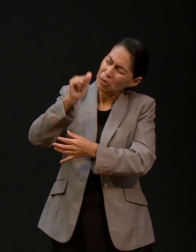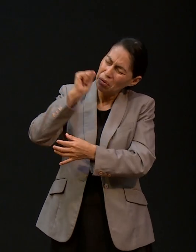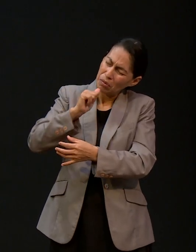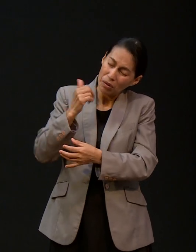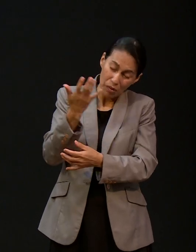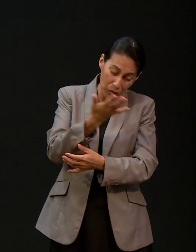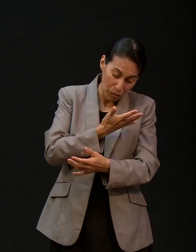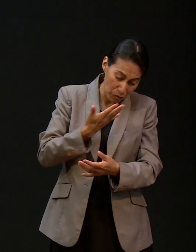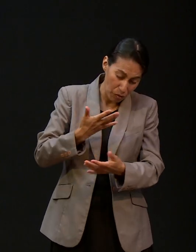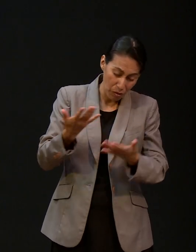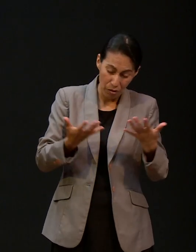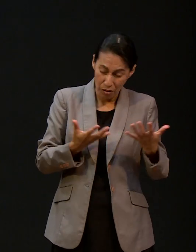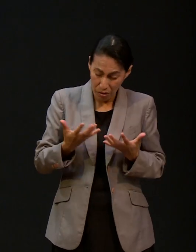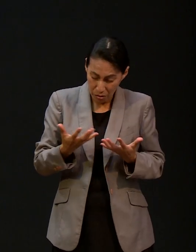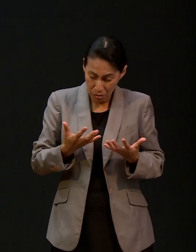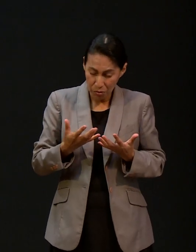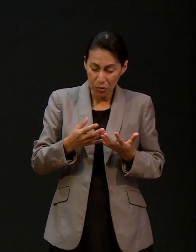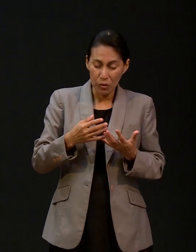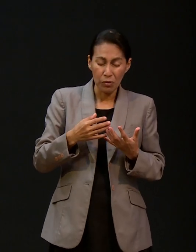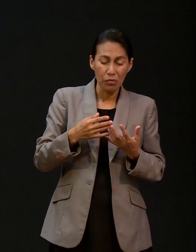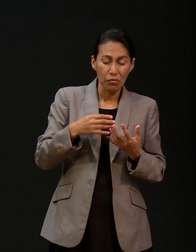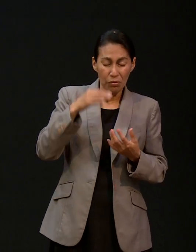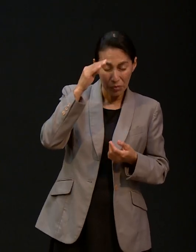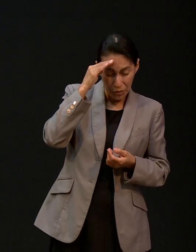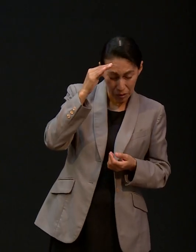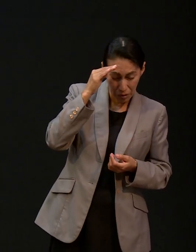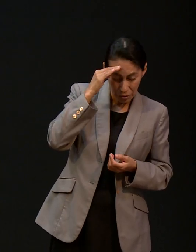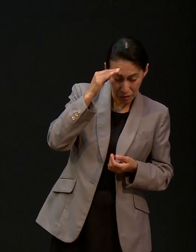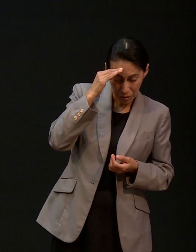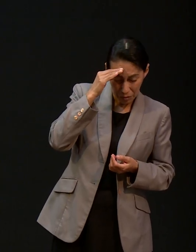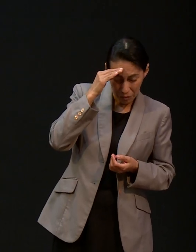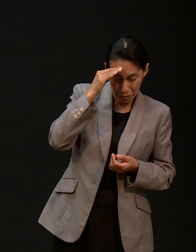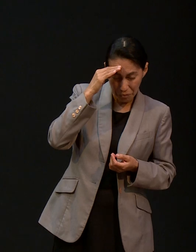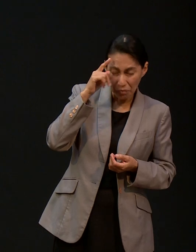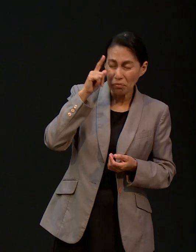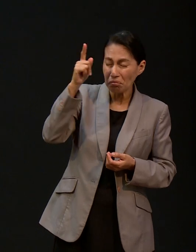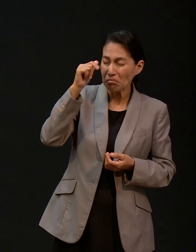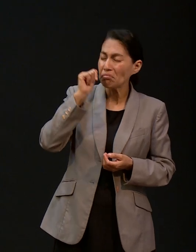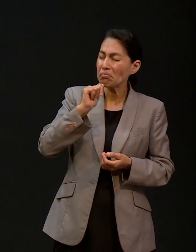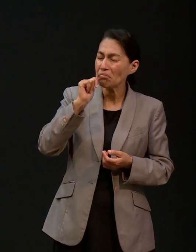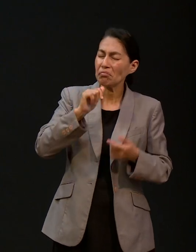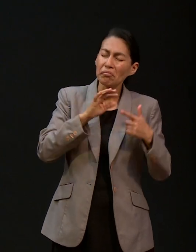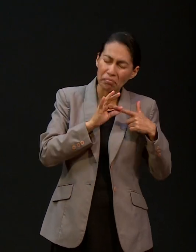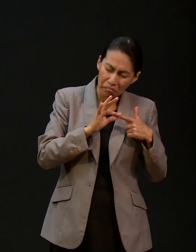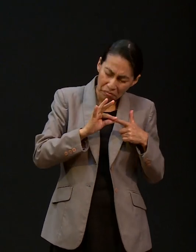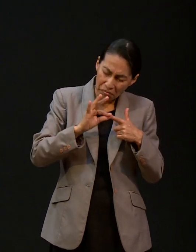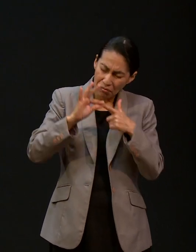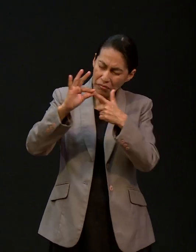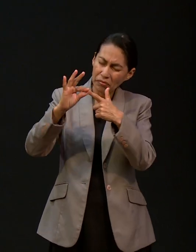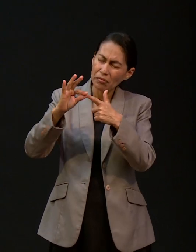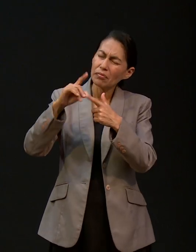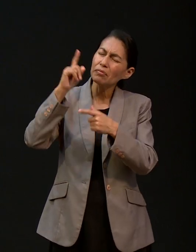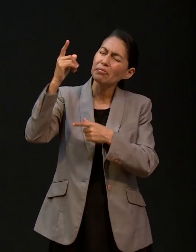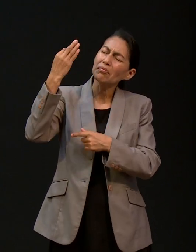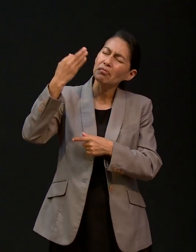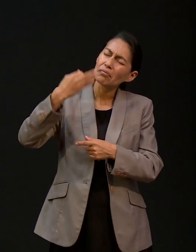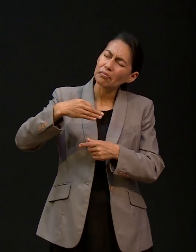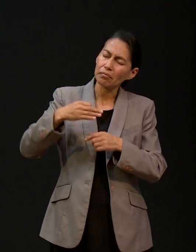que nuestras acciones nuestros pensamientos puedan siempre ser dirigidos y sancionados por ti